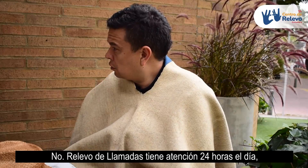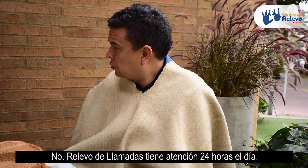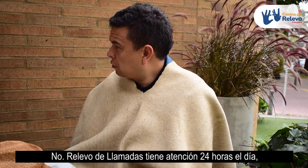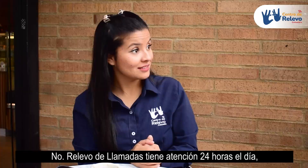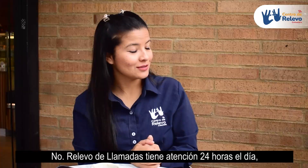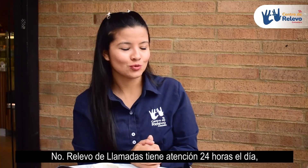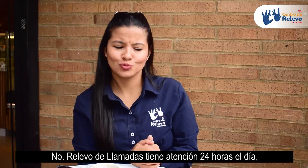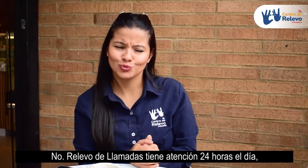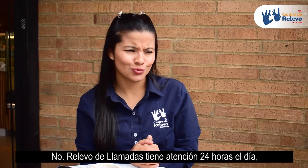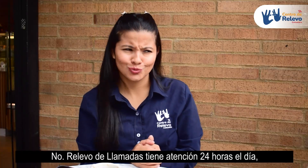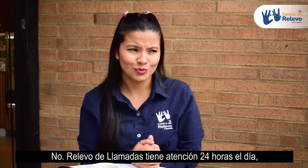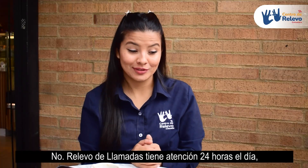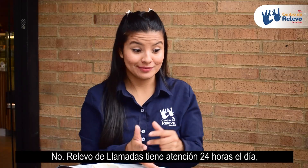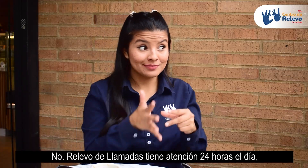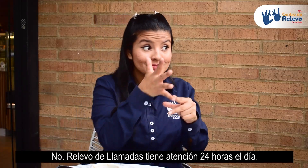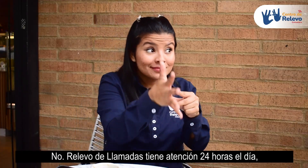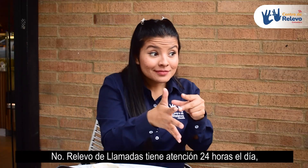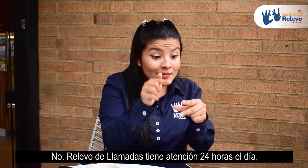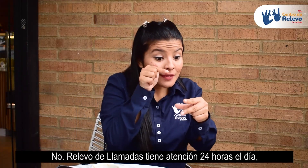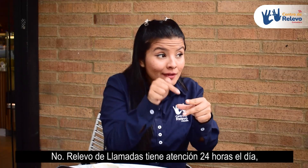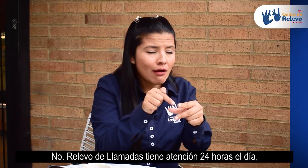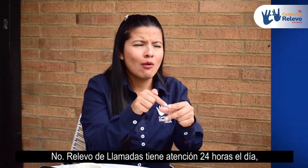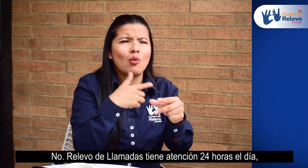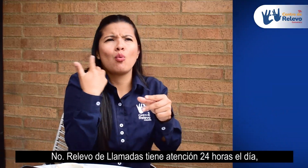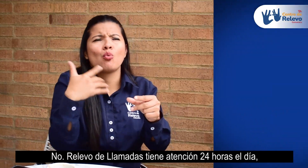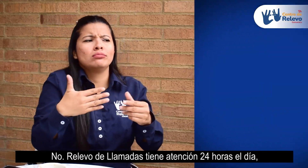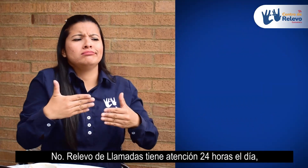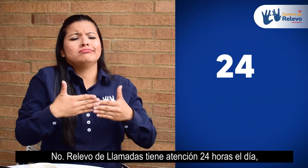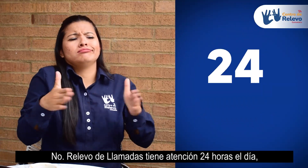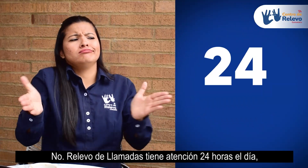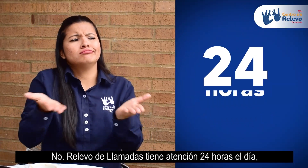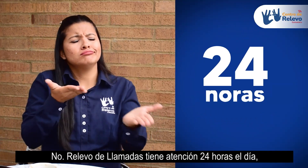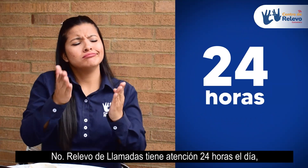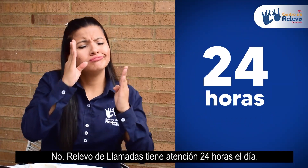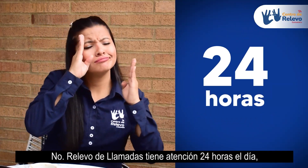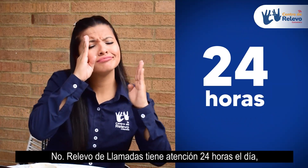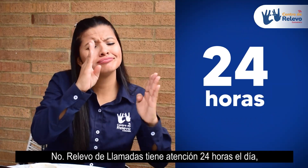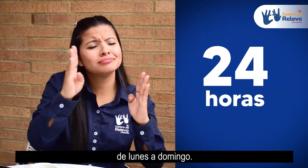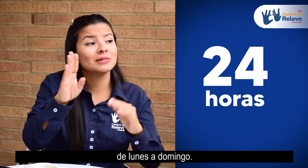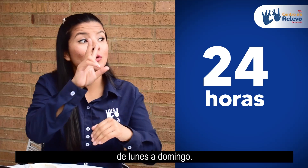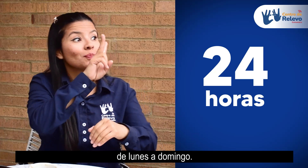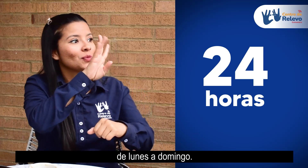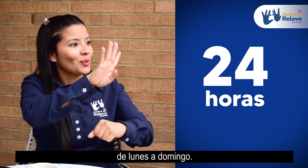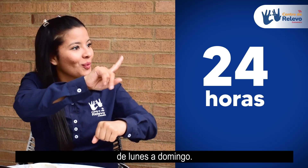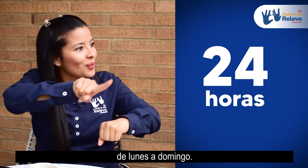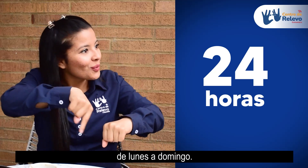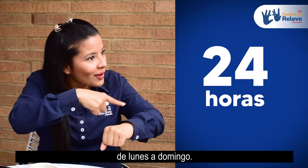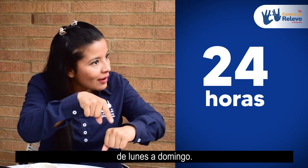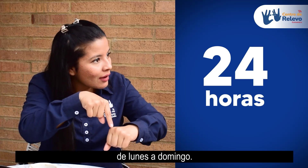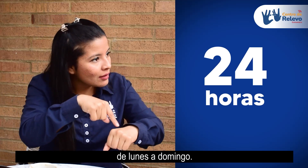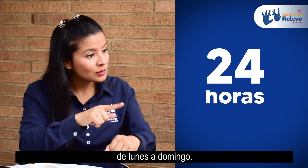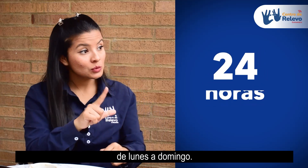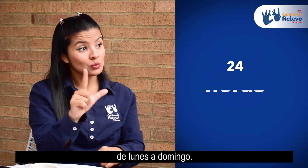No, relevo de llamadas tiene atención 24 horas al día De lunes a domingo